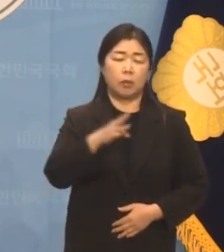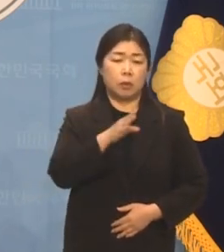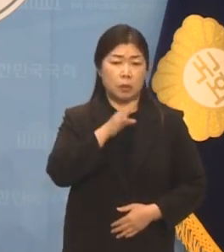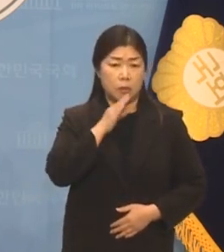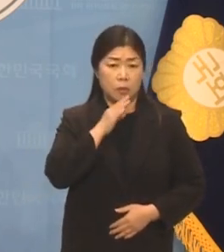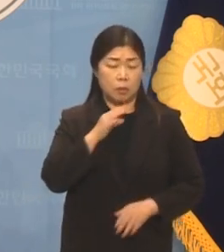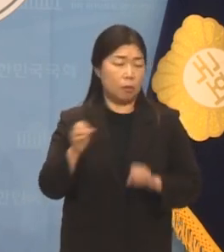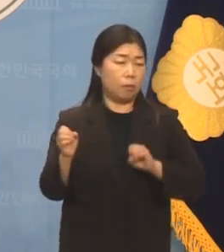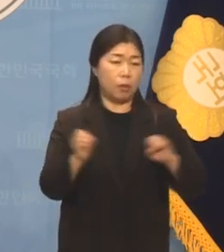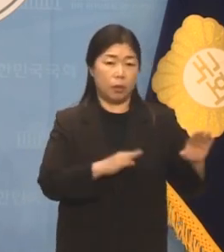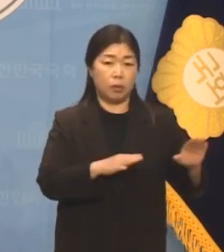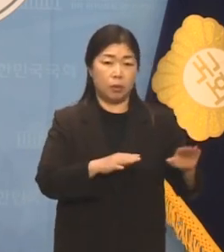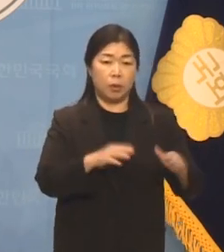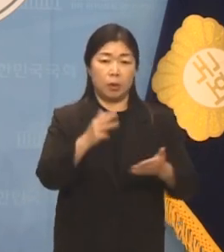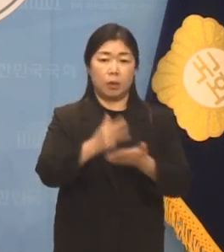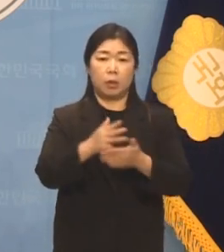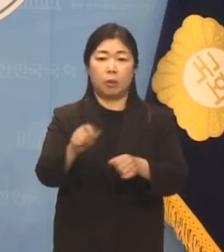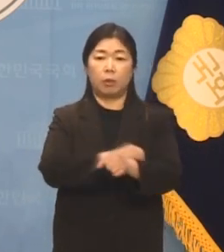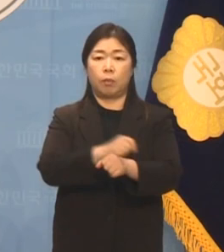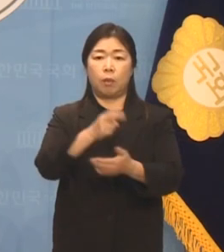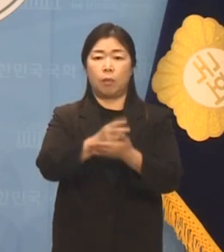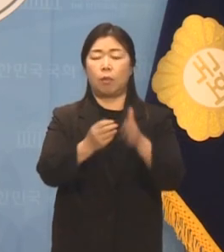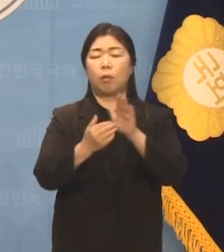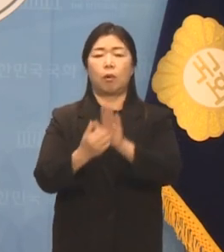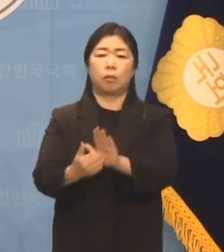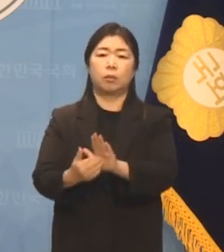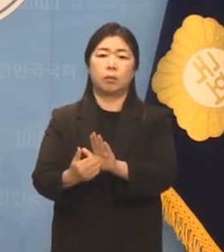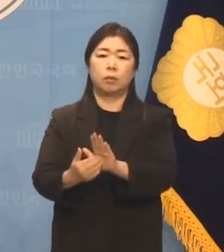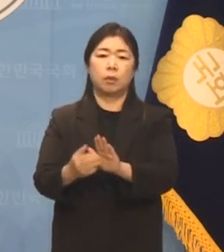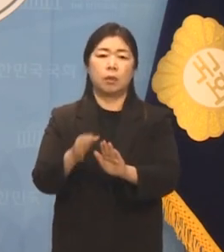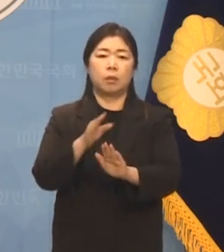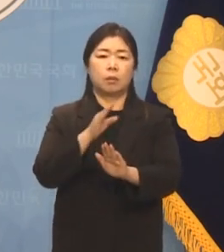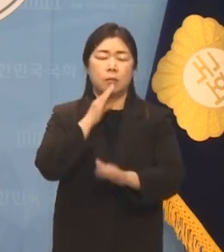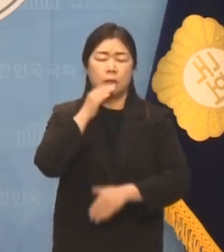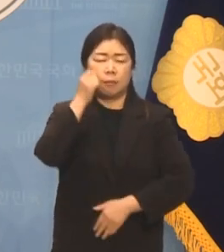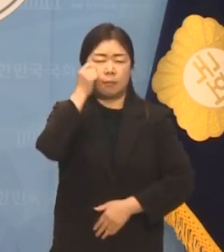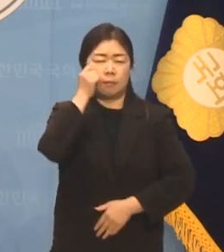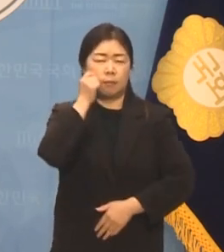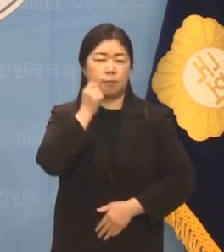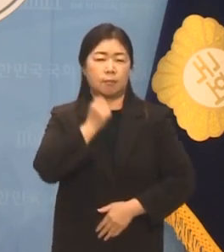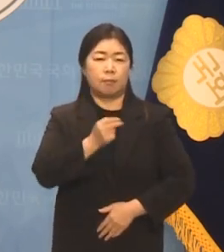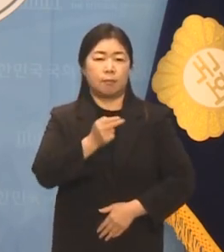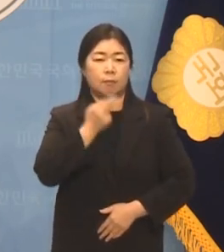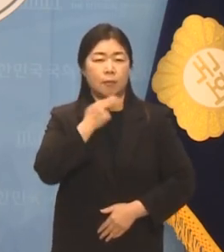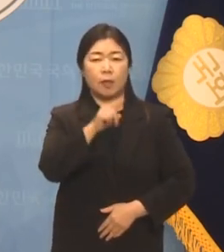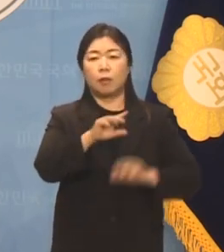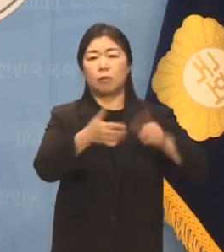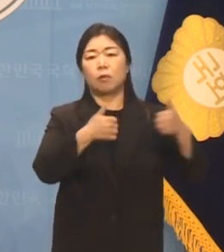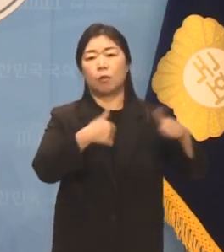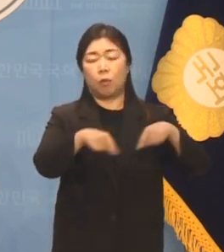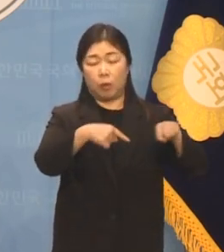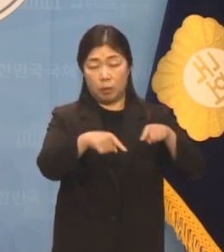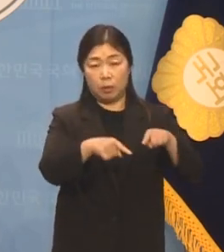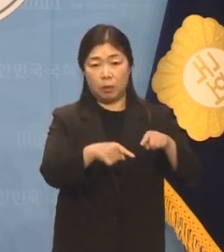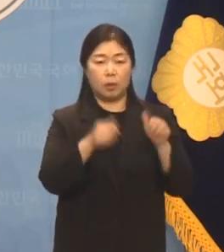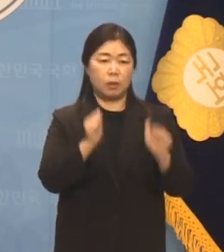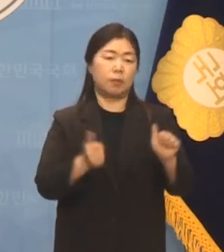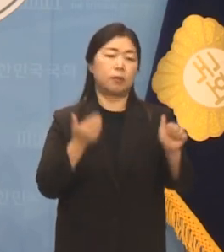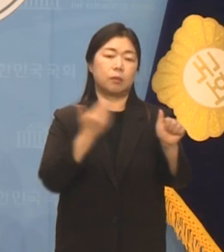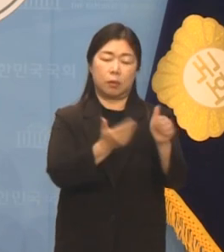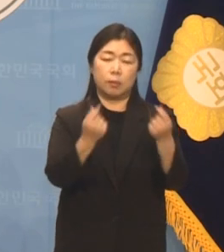이태원 특별법 거부, 비정하고 오렴치한 정권은 끝내 심판받을 것입니다.